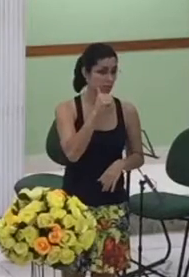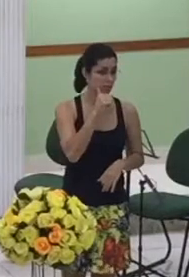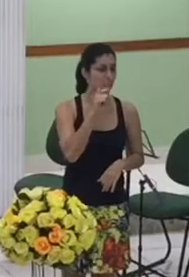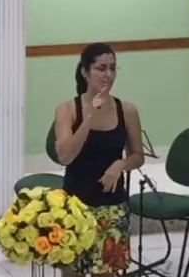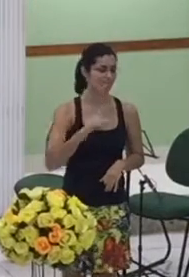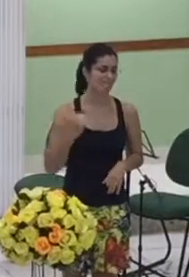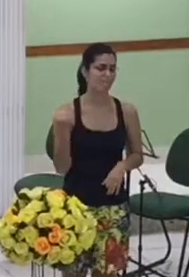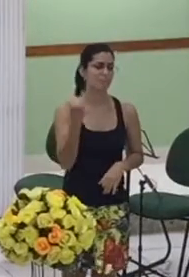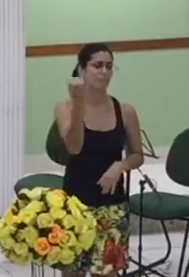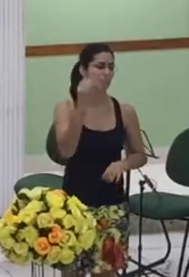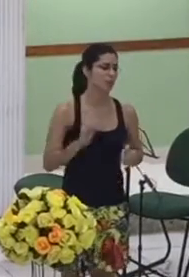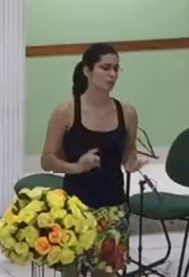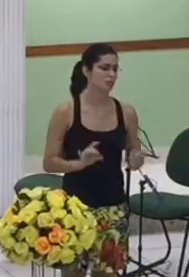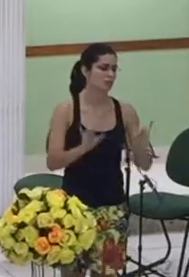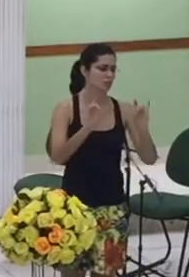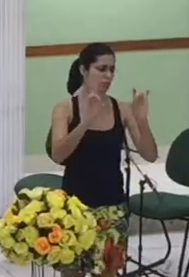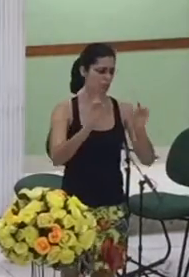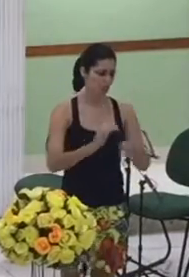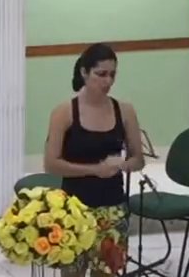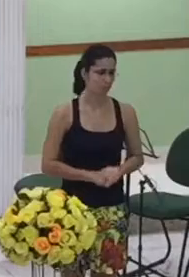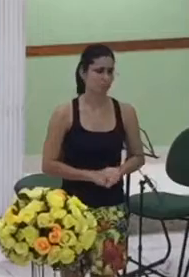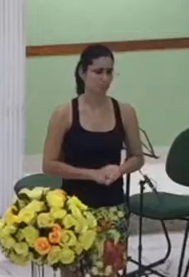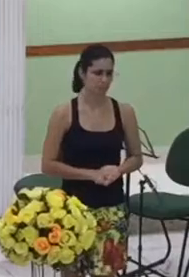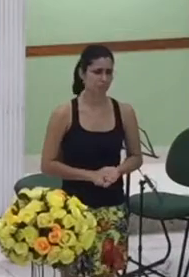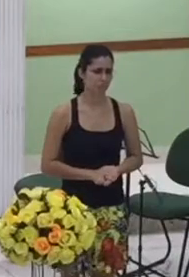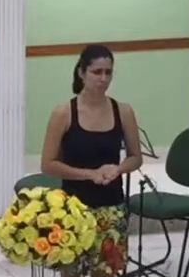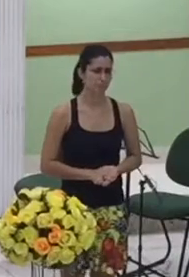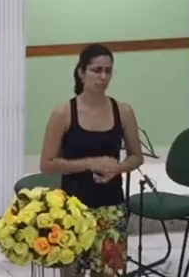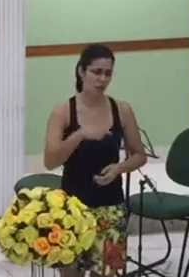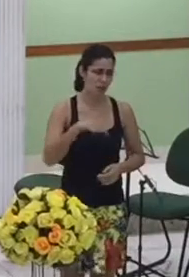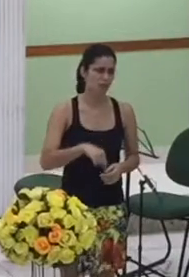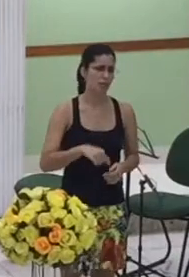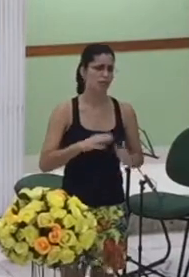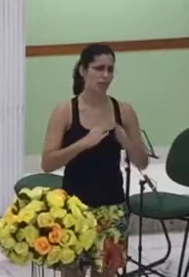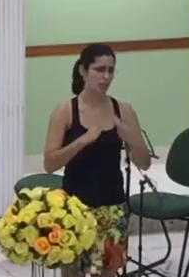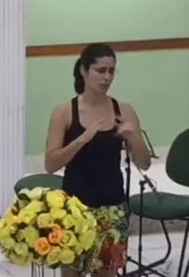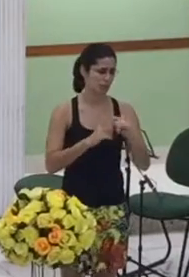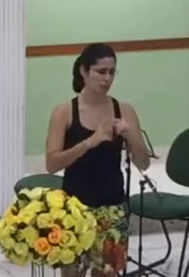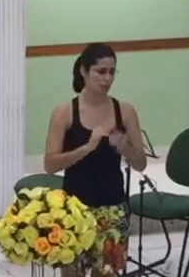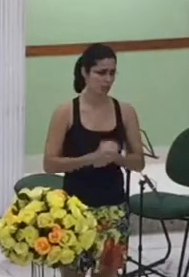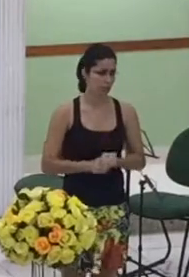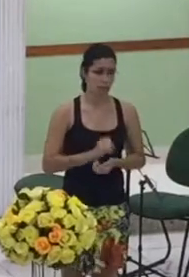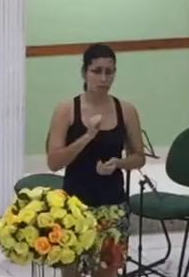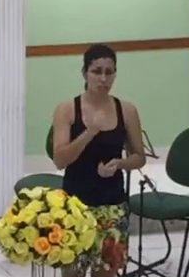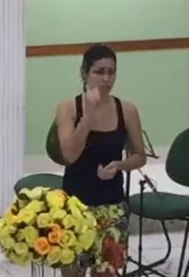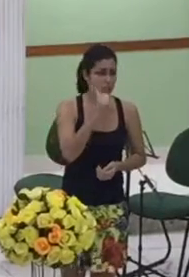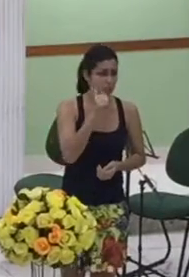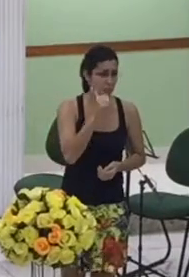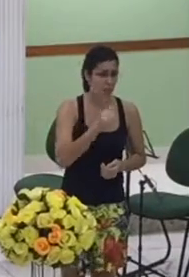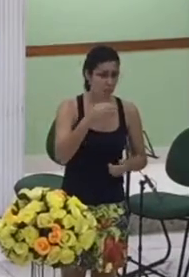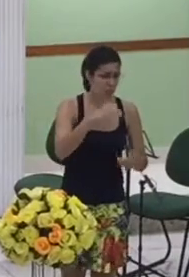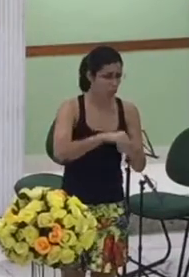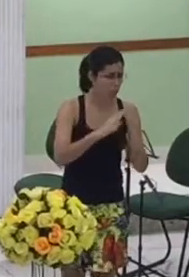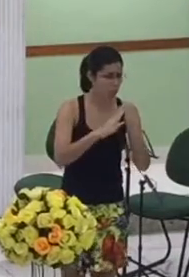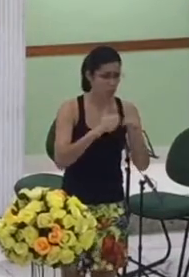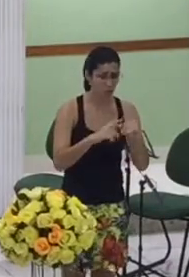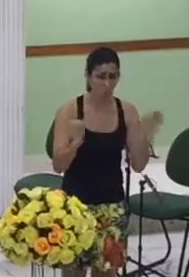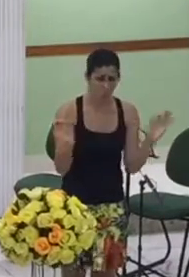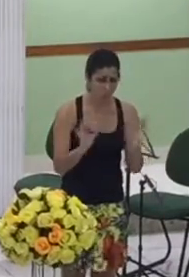igreja que sem vocês essa igreja não irá lugar nenhum sem a dedicação